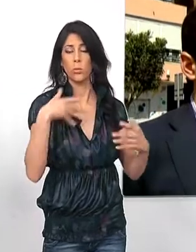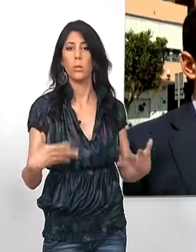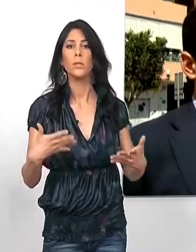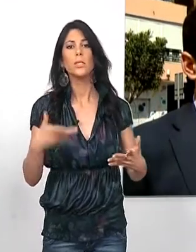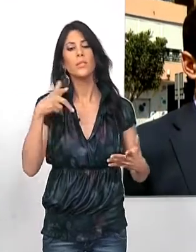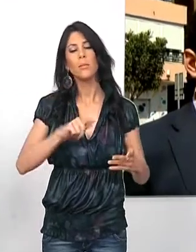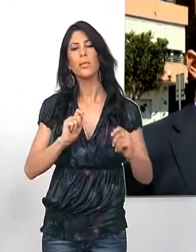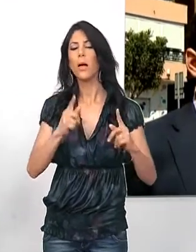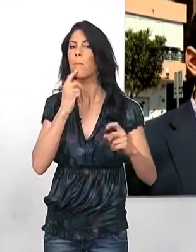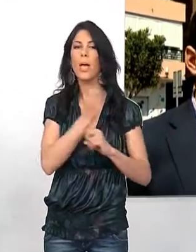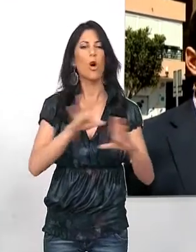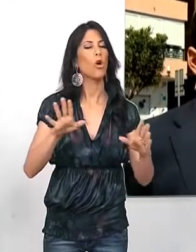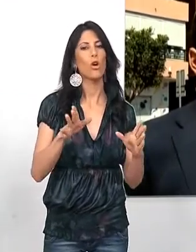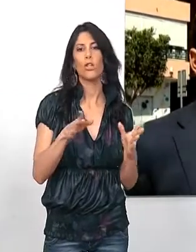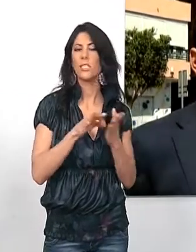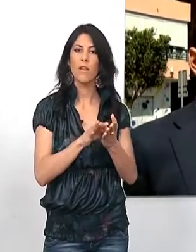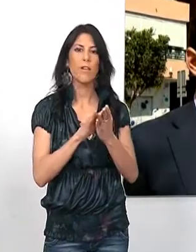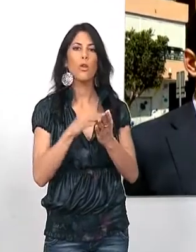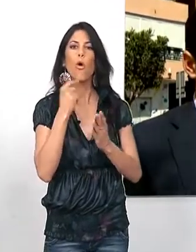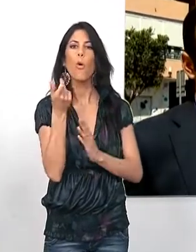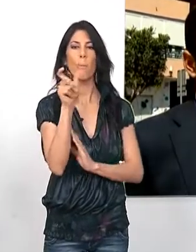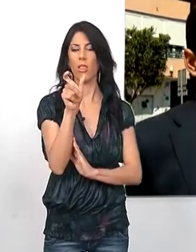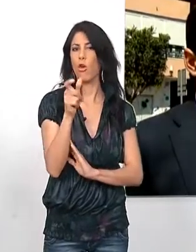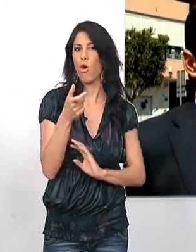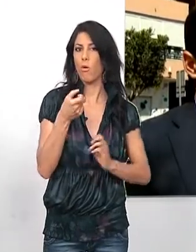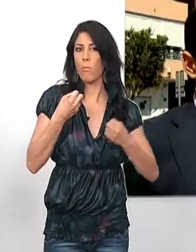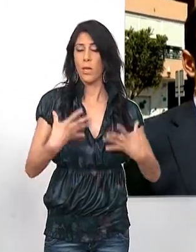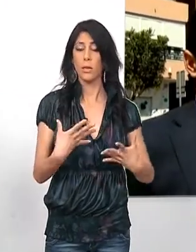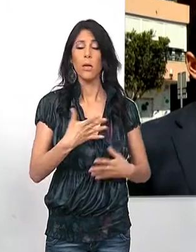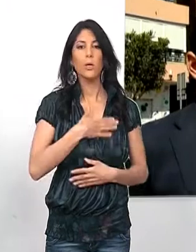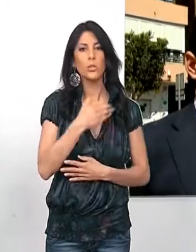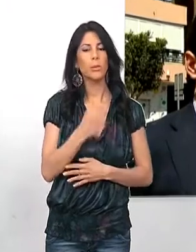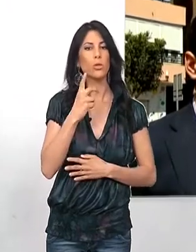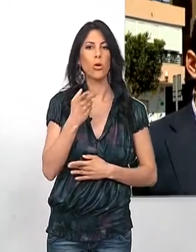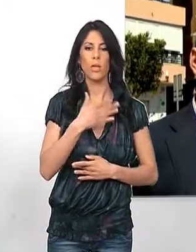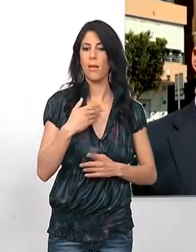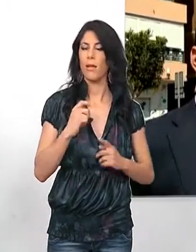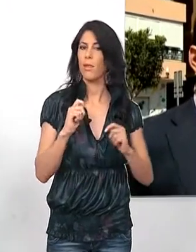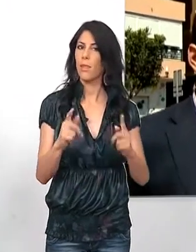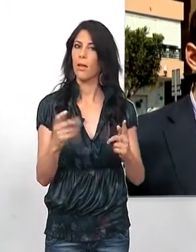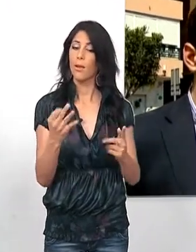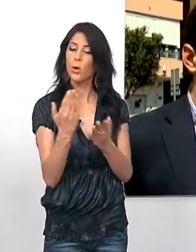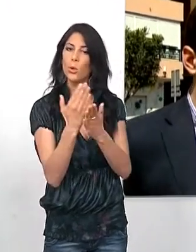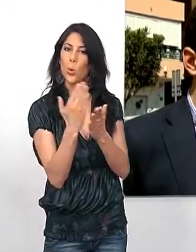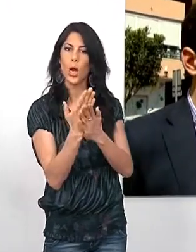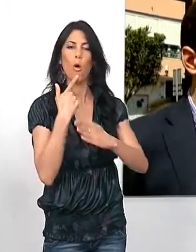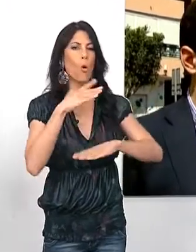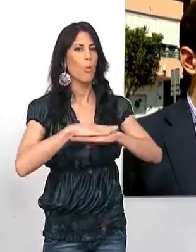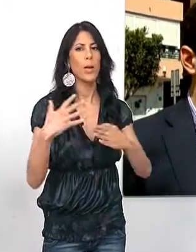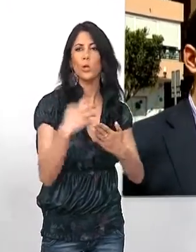para prestar el mejor servicio a los ciudadanos a un precio razonable. El Ayuntamiento velará porque la escuela cumpla